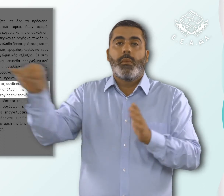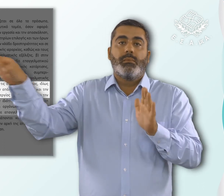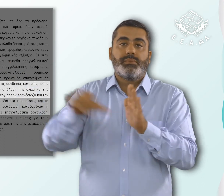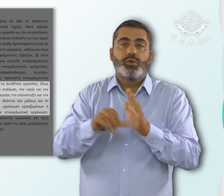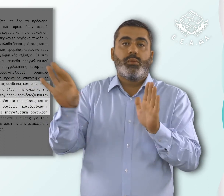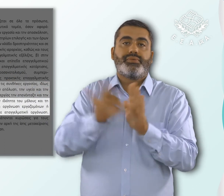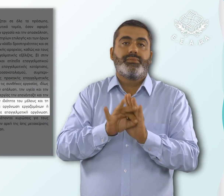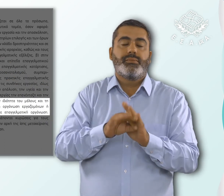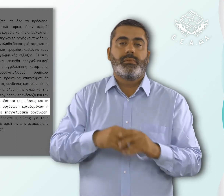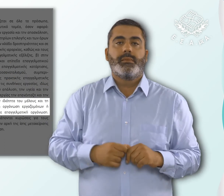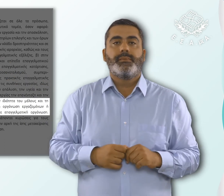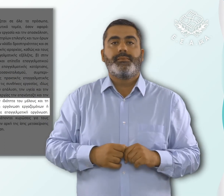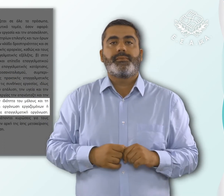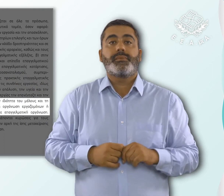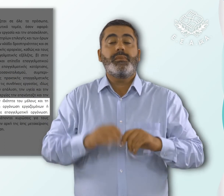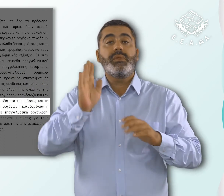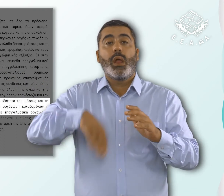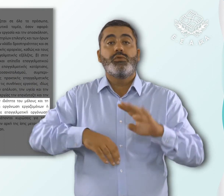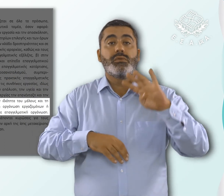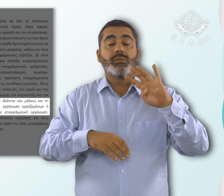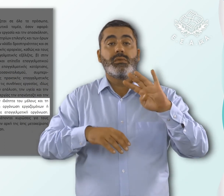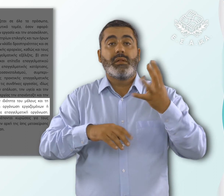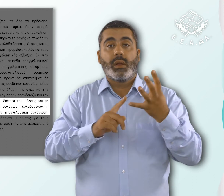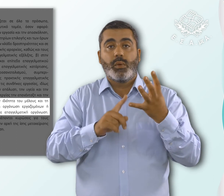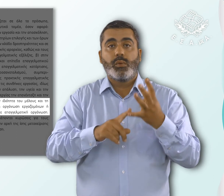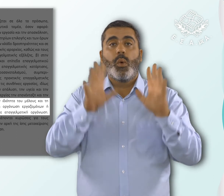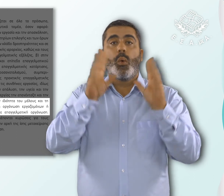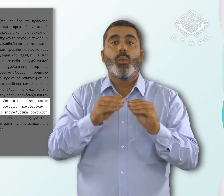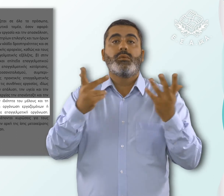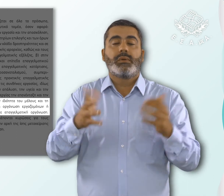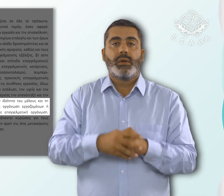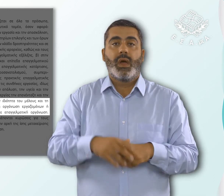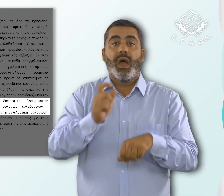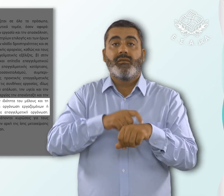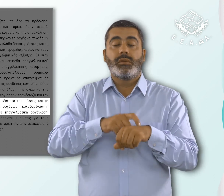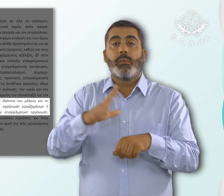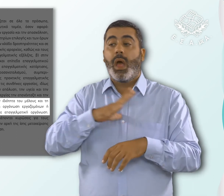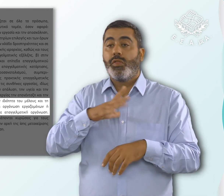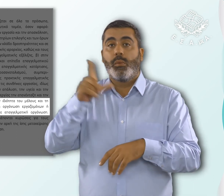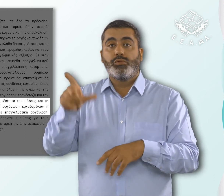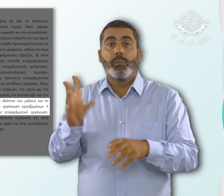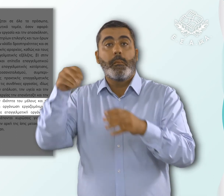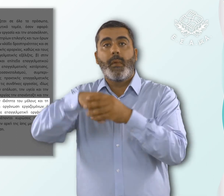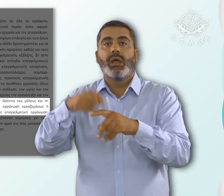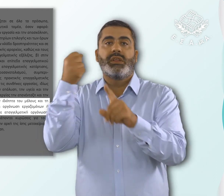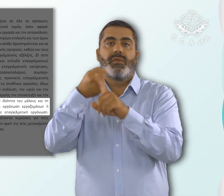Και τέλος, Δ. στην ιδιότητα του μέλους και της συμμετοχής σε συνδικαλιστική οργάνωση εργαζομένων ή